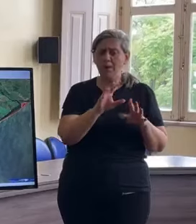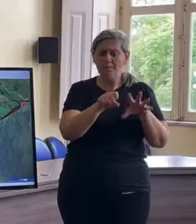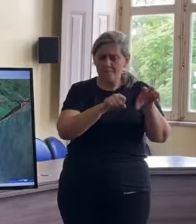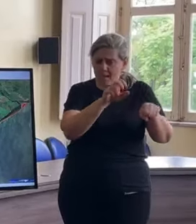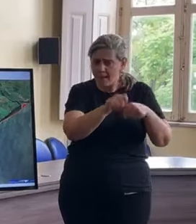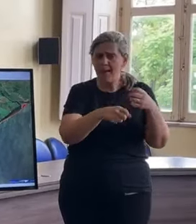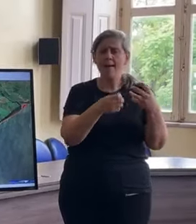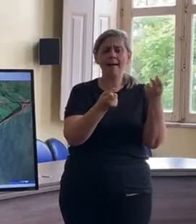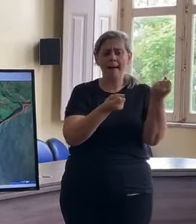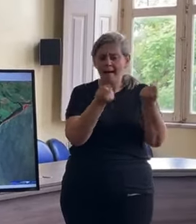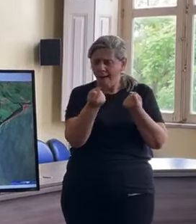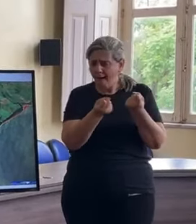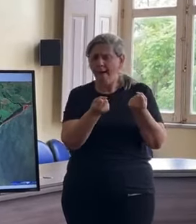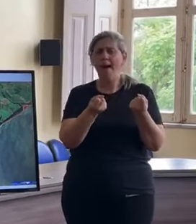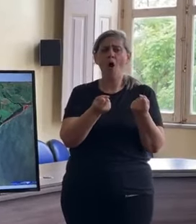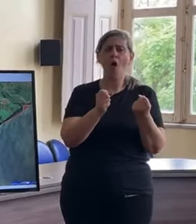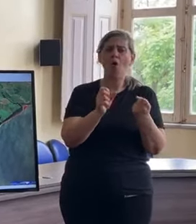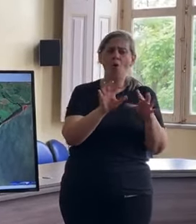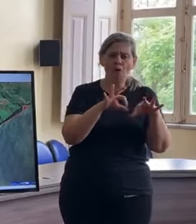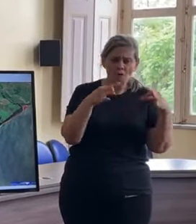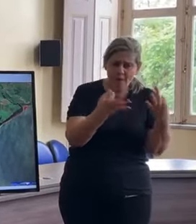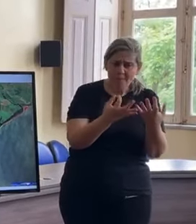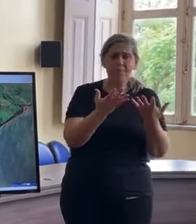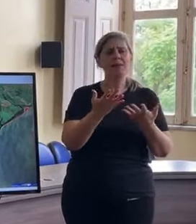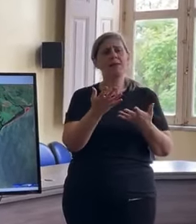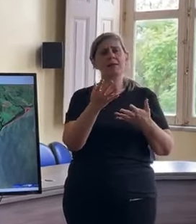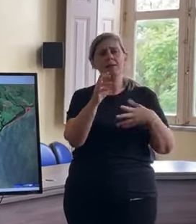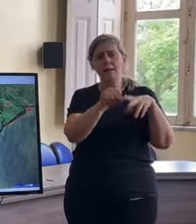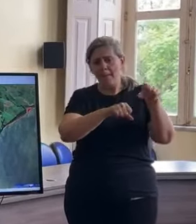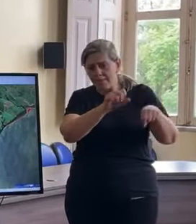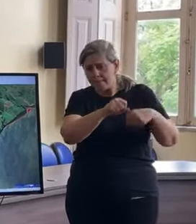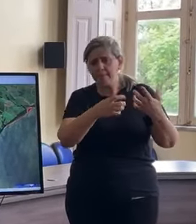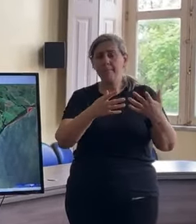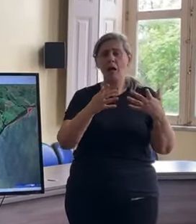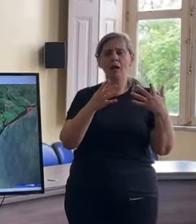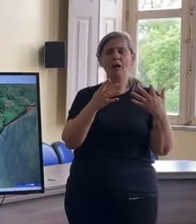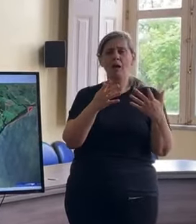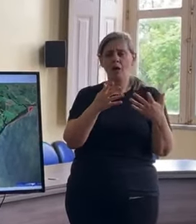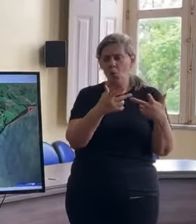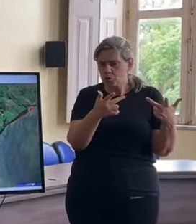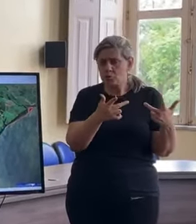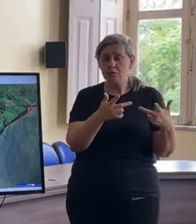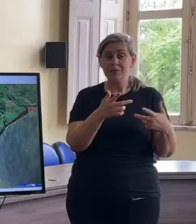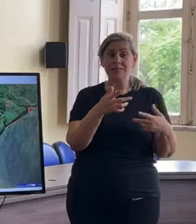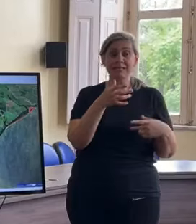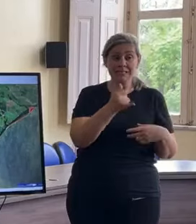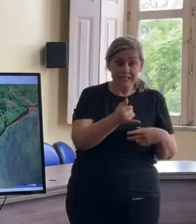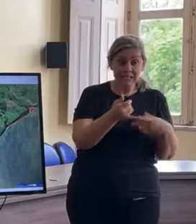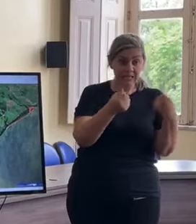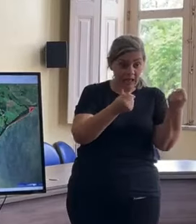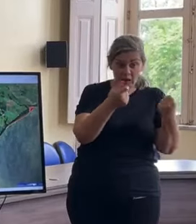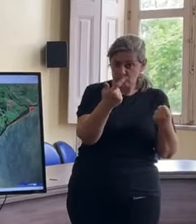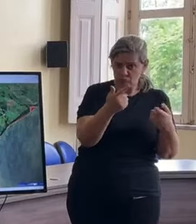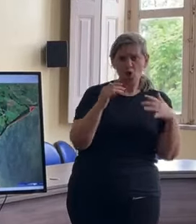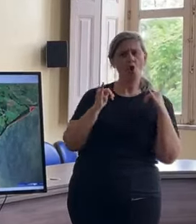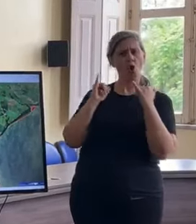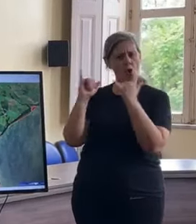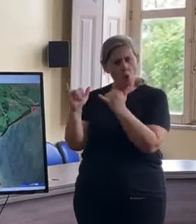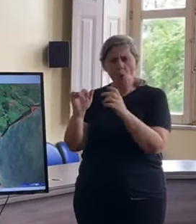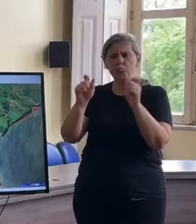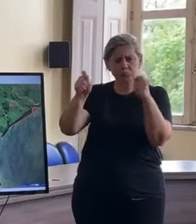peguem seus carros, os que tiverem carros, a sua família, saiam, peguem o ônibus, quem não anda de ônibus, de